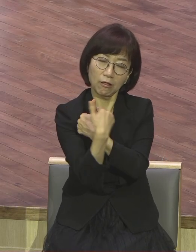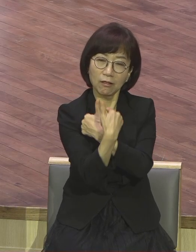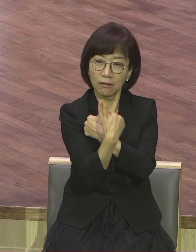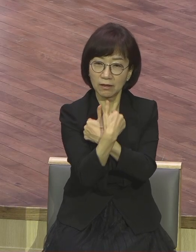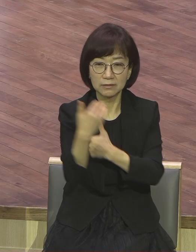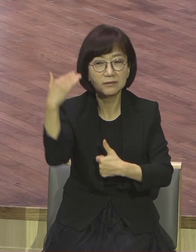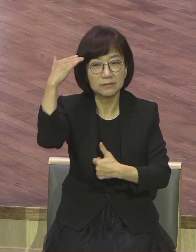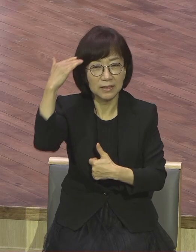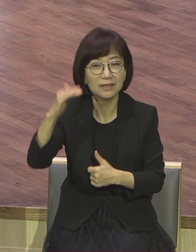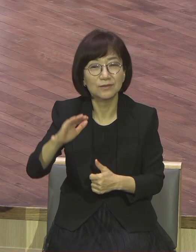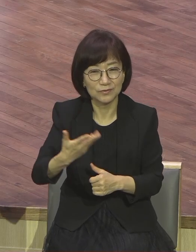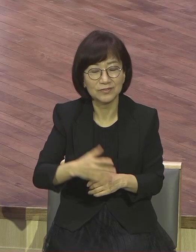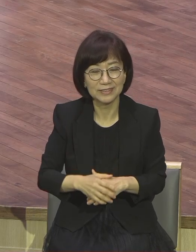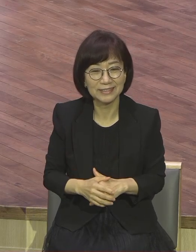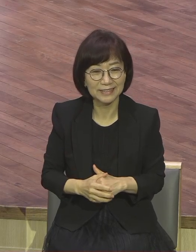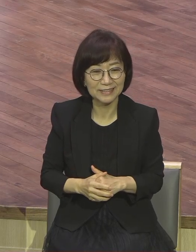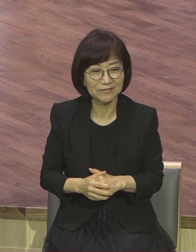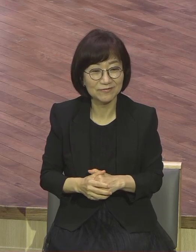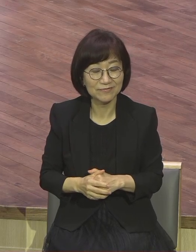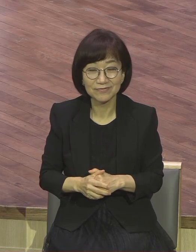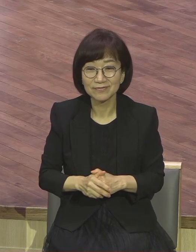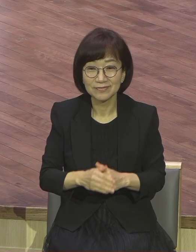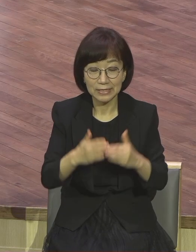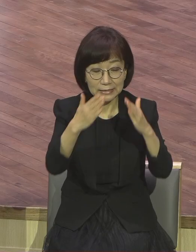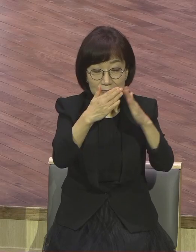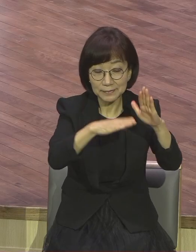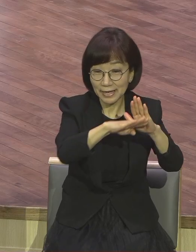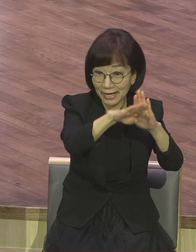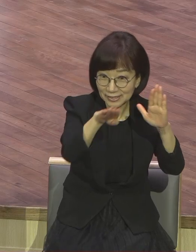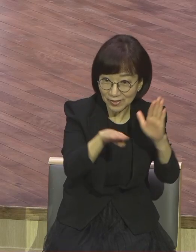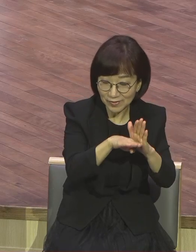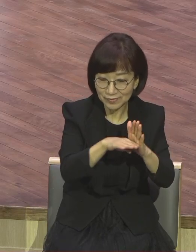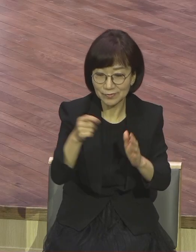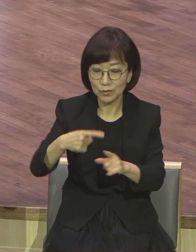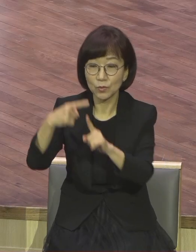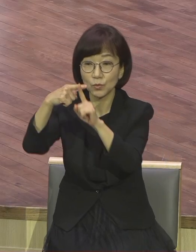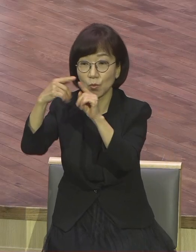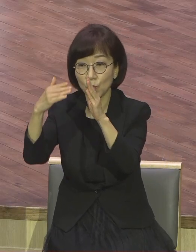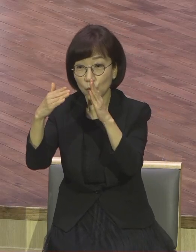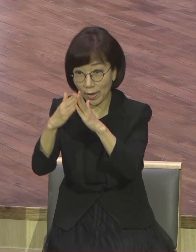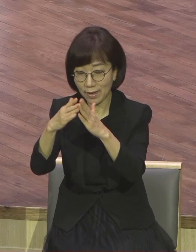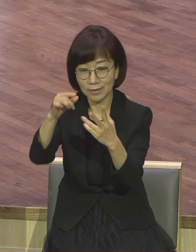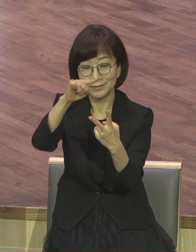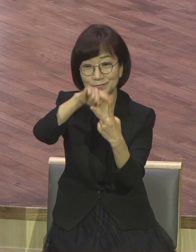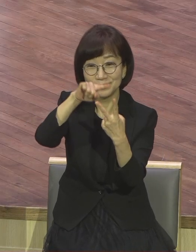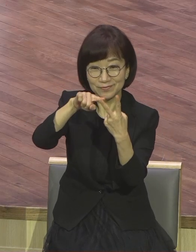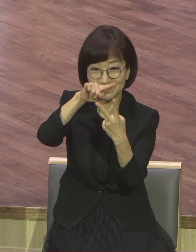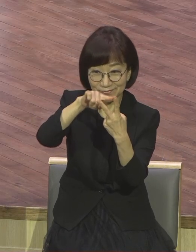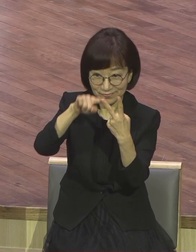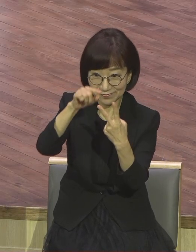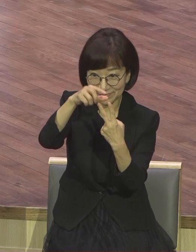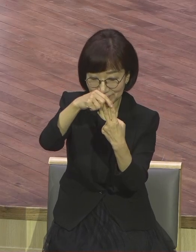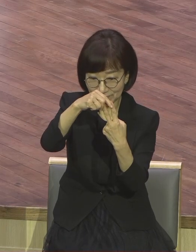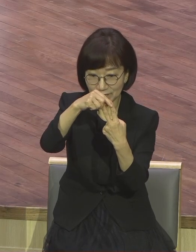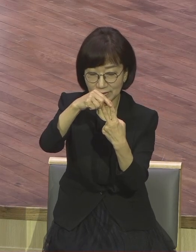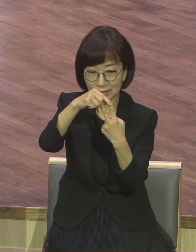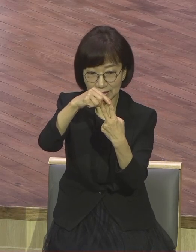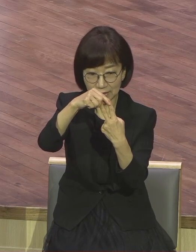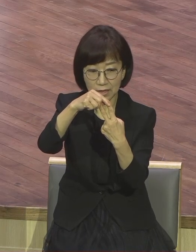그래서 가정과 교회는요. 하나님 사역을 하는데 가장 중요한